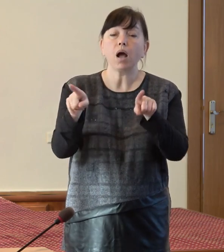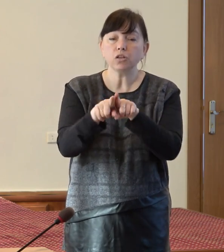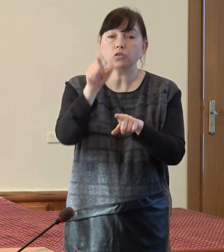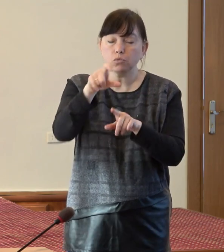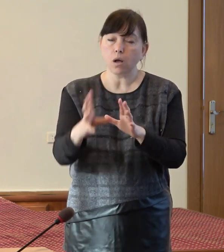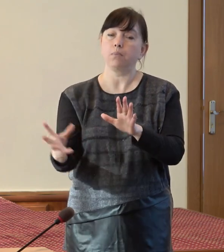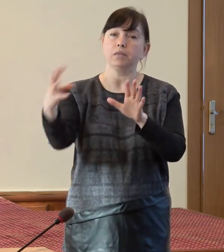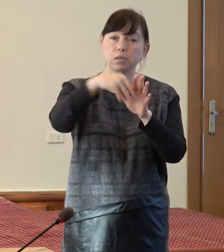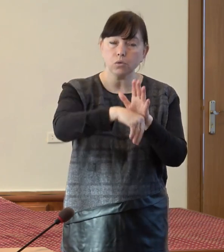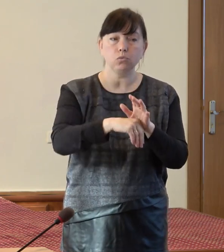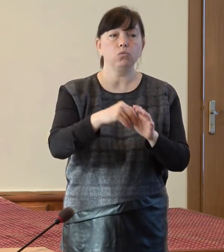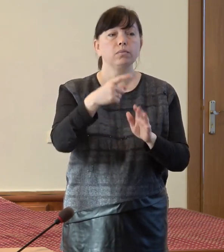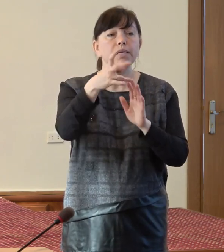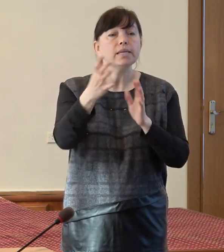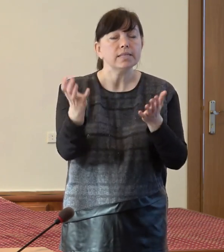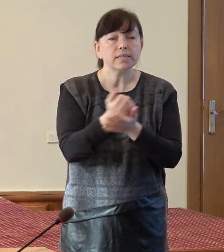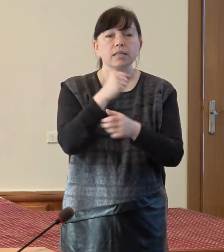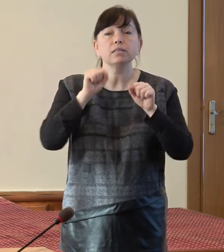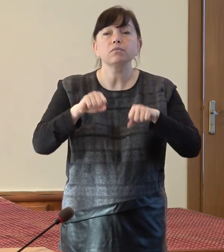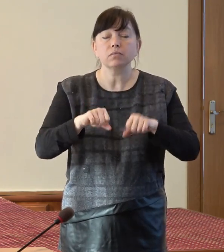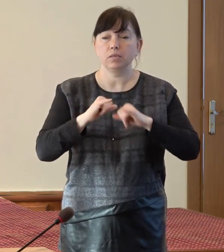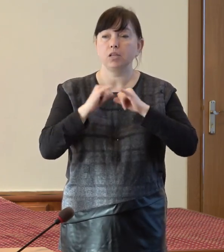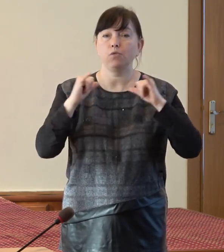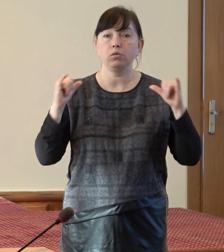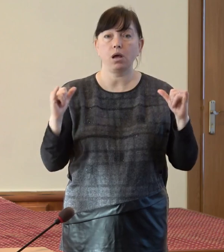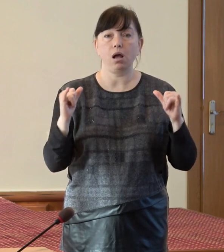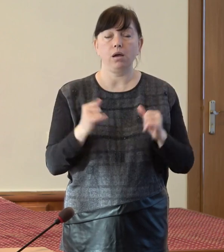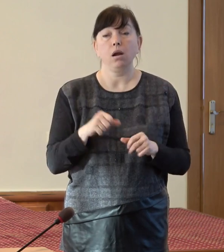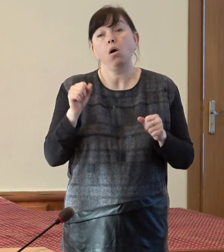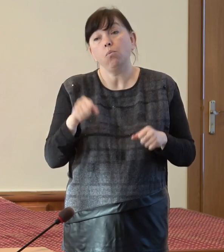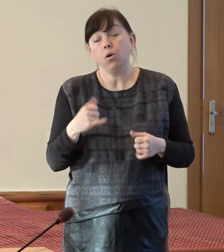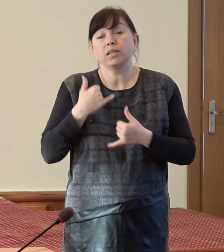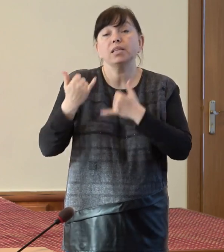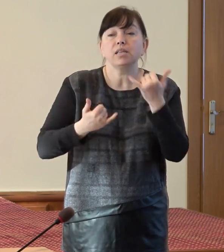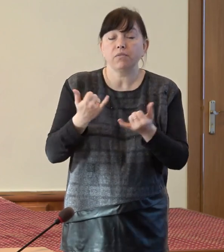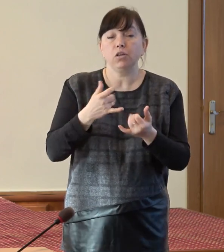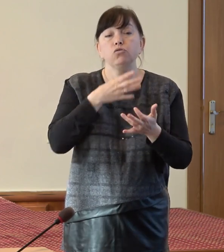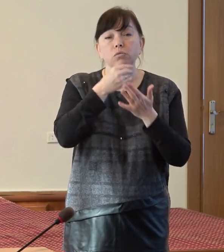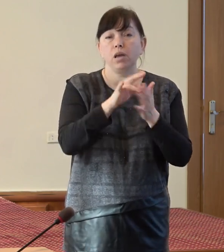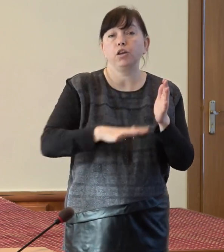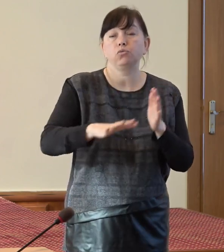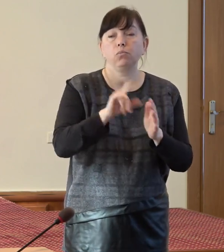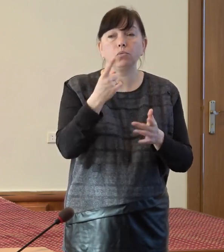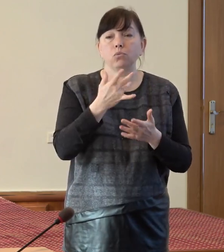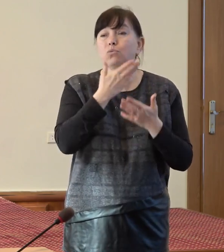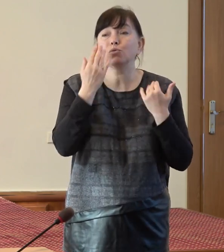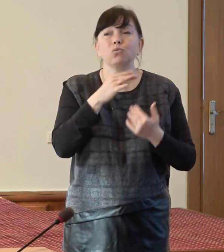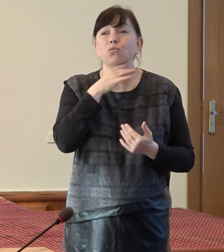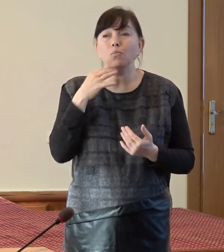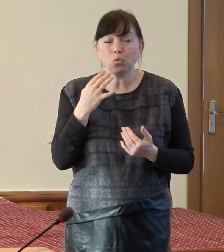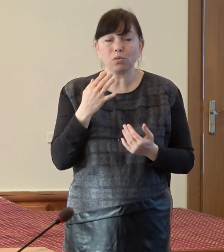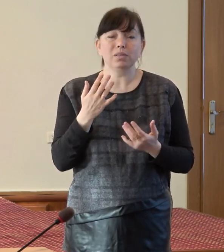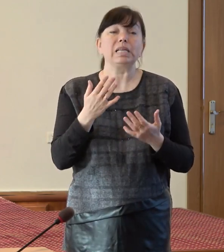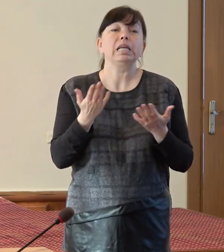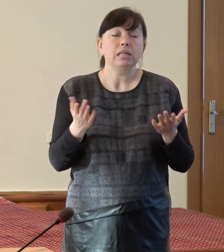să ne gândim, să identificăm posibilități de dezvoltare. Poate servicii regionale, pentru că nu sunt atât de mulți la